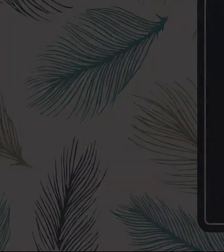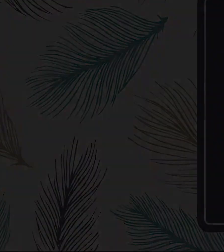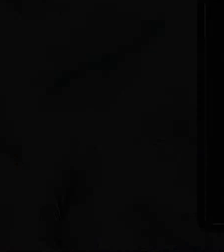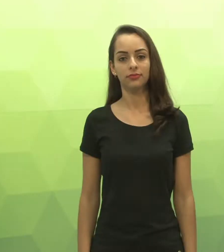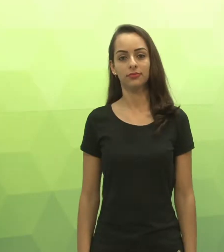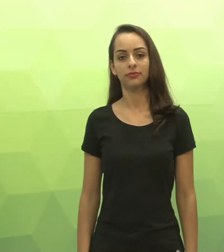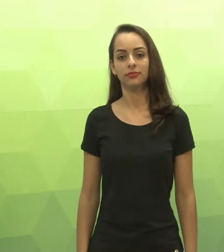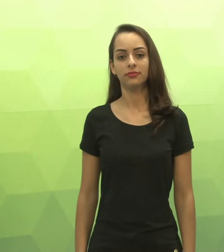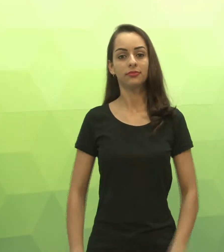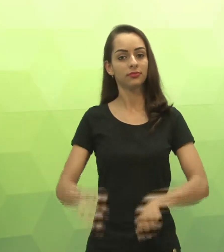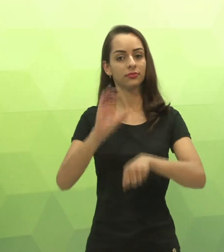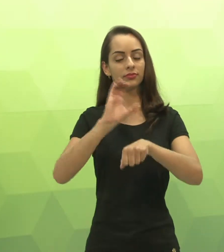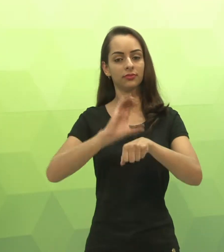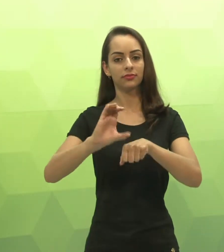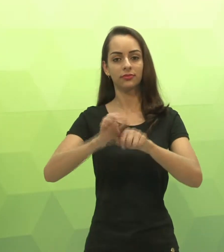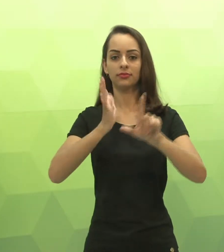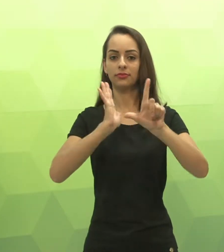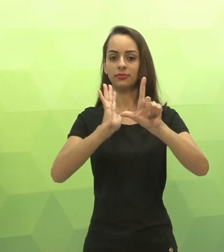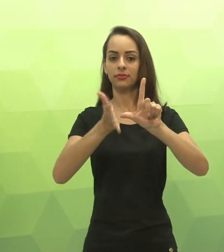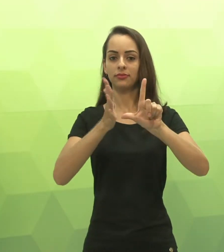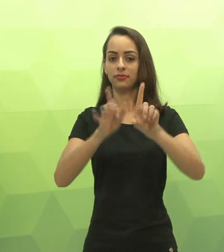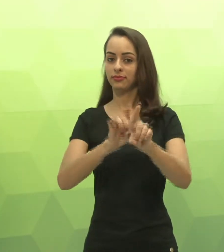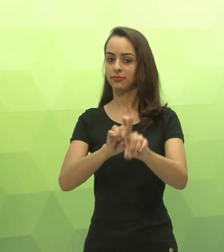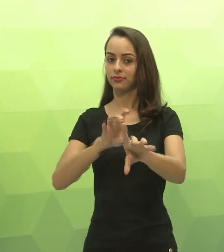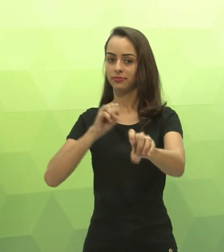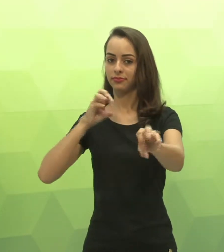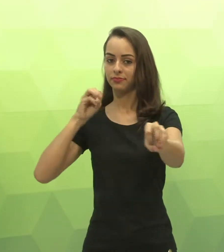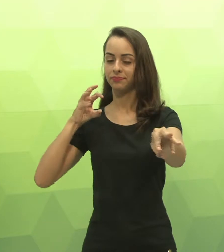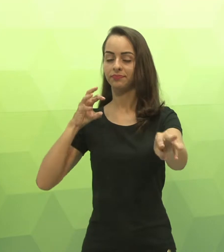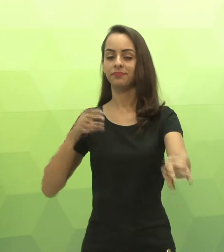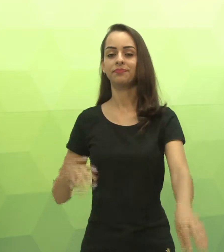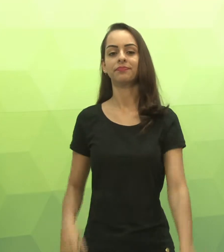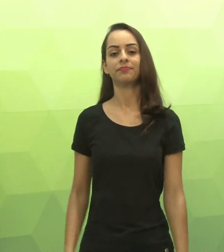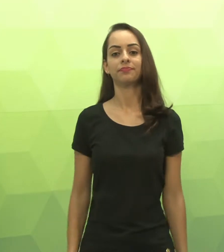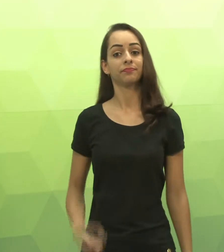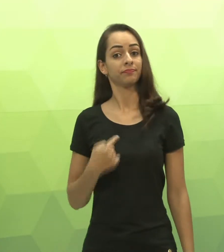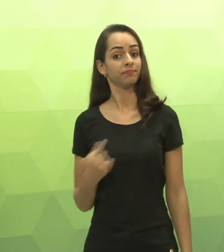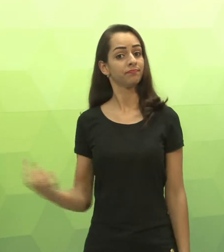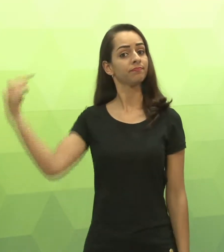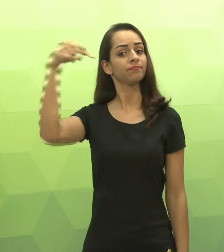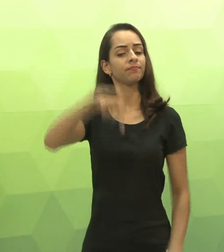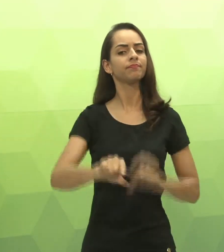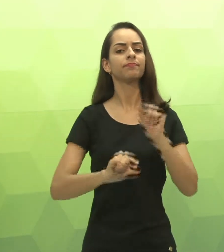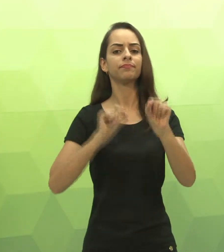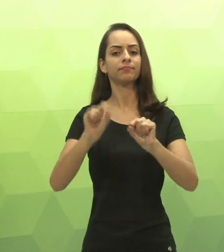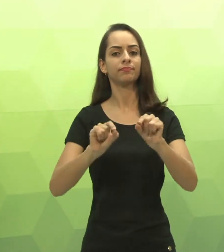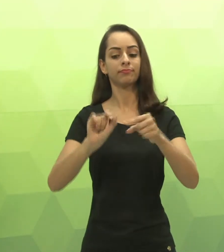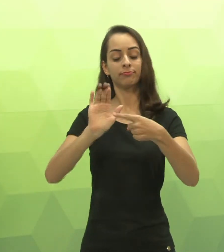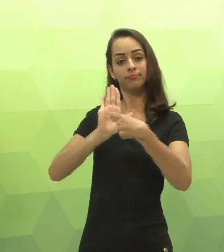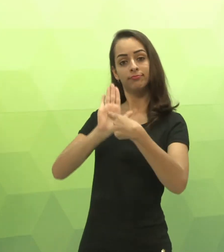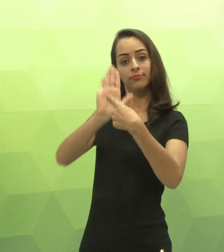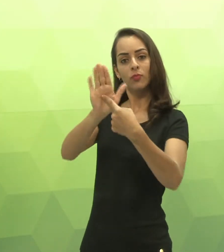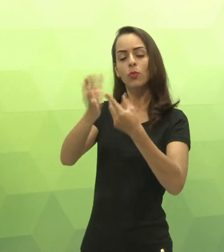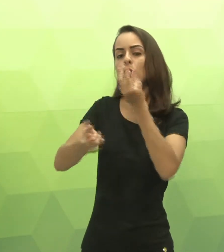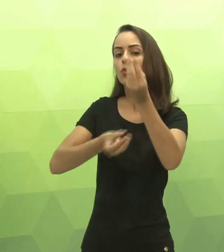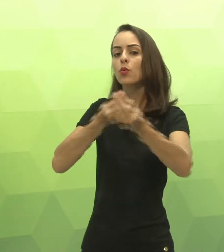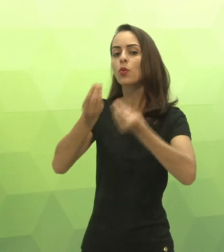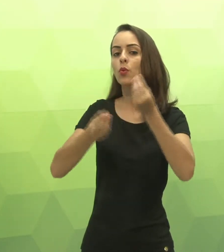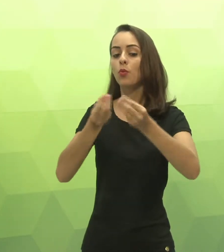Curso Letras Libras à Distância. O meu objetivo aqui hoje é mostrar para vocês a organização desse ensino. Quais os